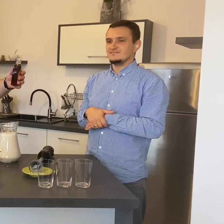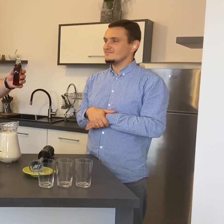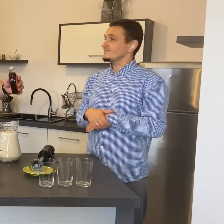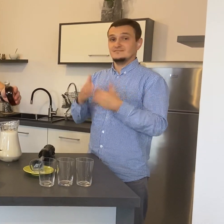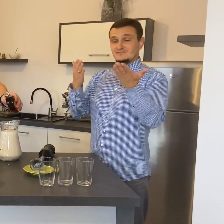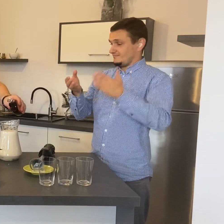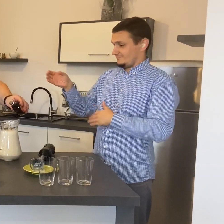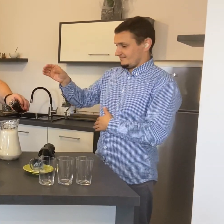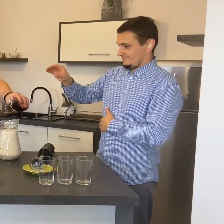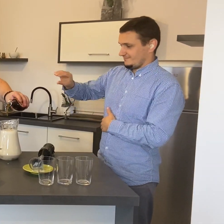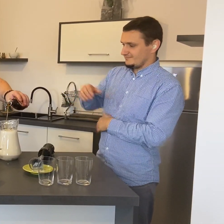syrop klonowy.